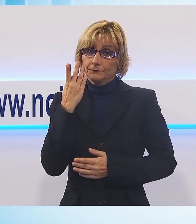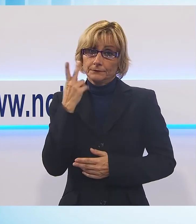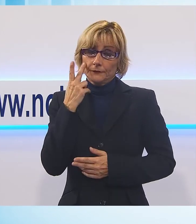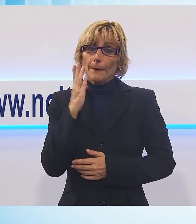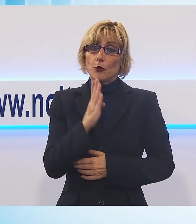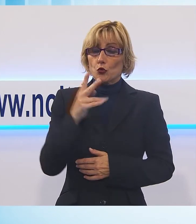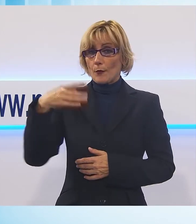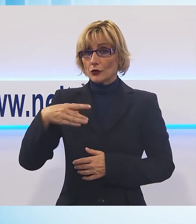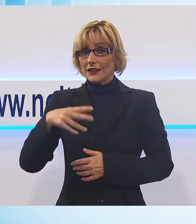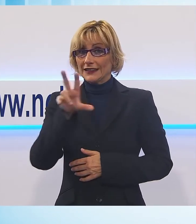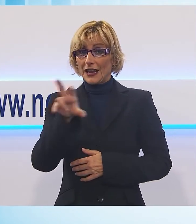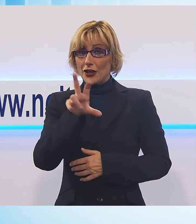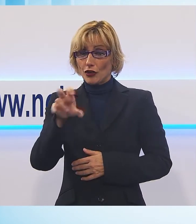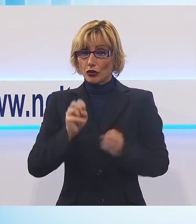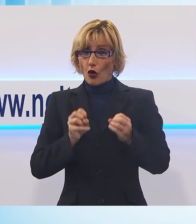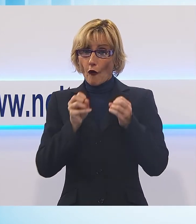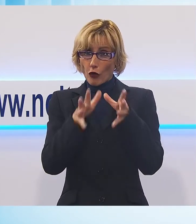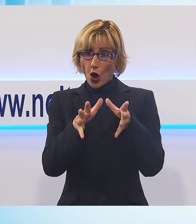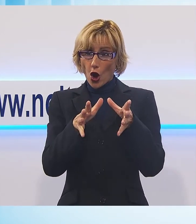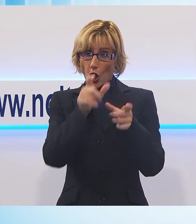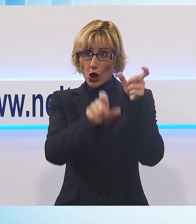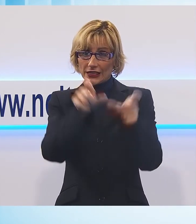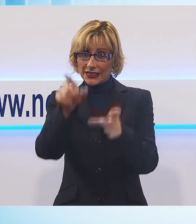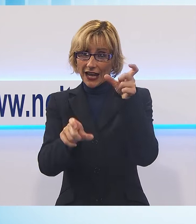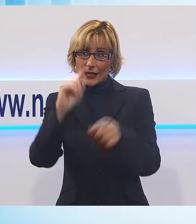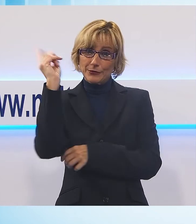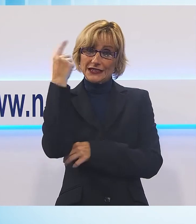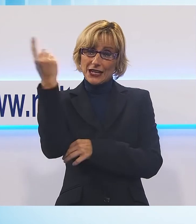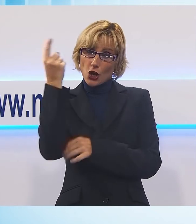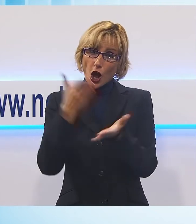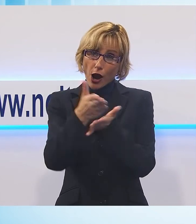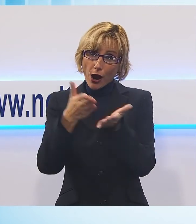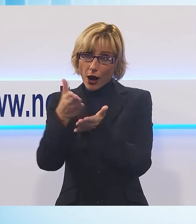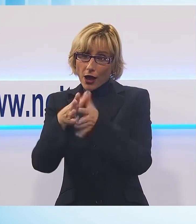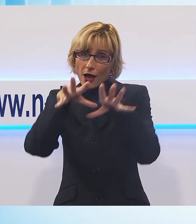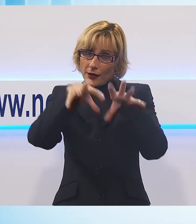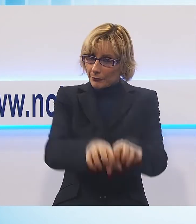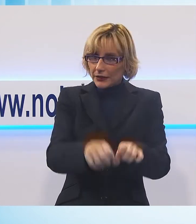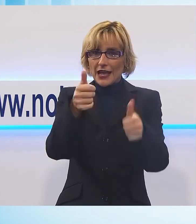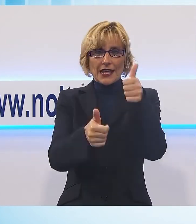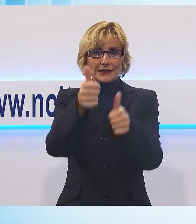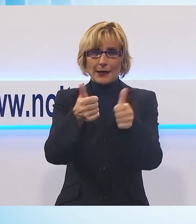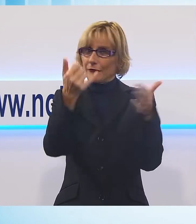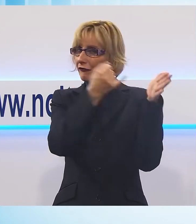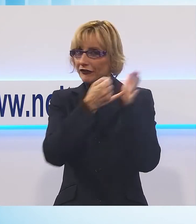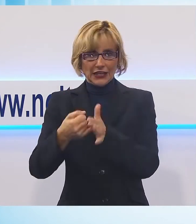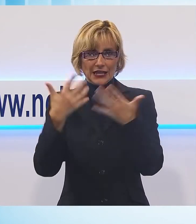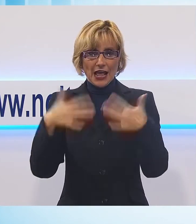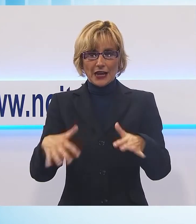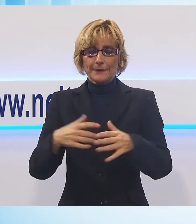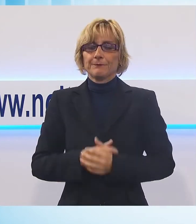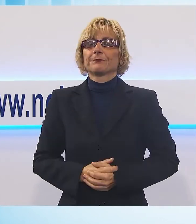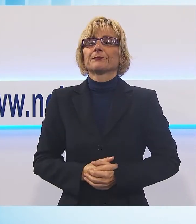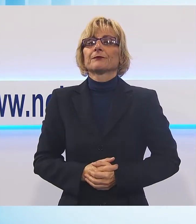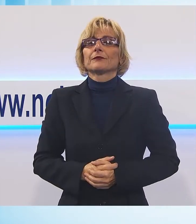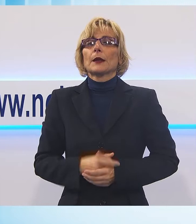volontari delle misericordie dei soccorritori impegnati nell'esame finale Borgamozzano